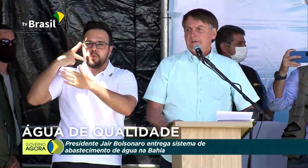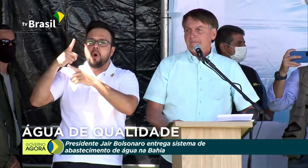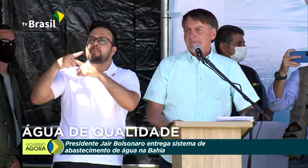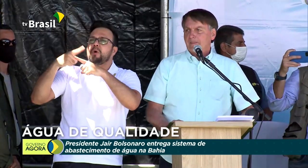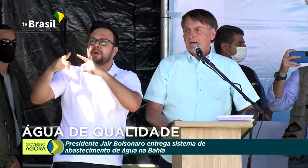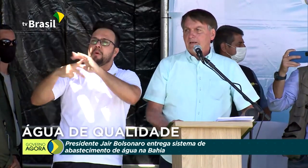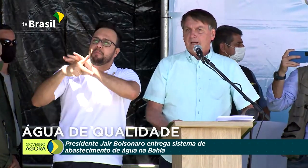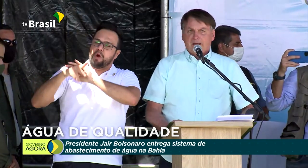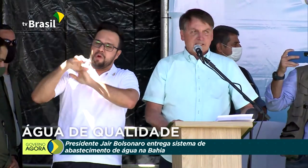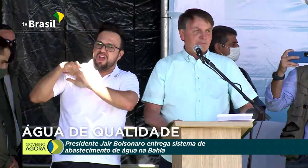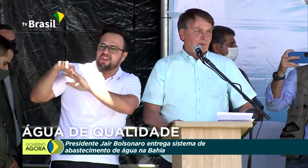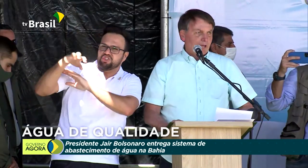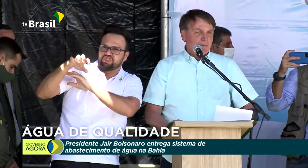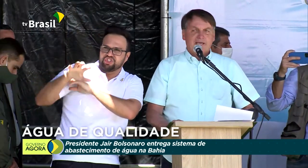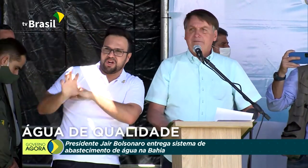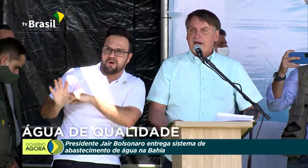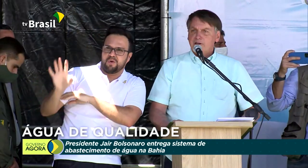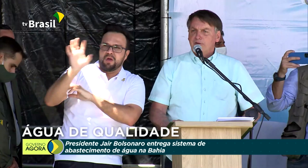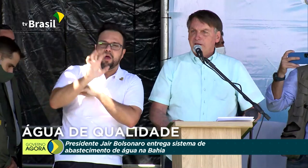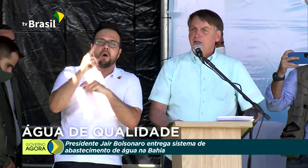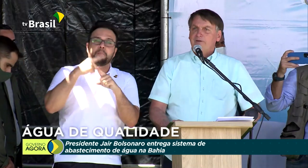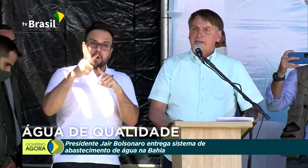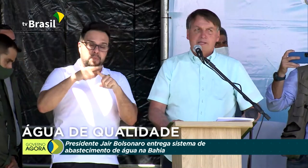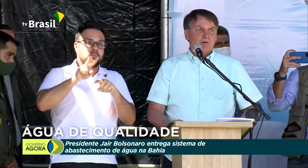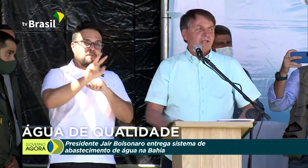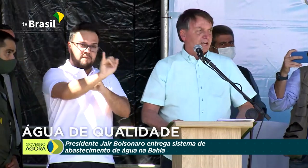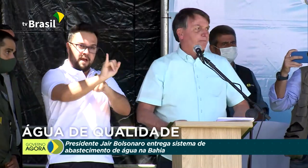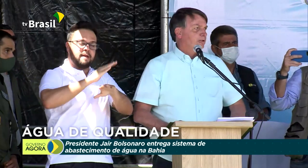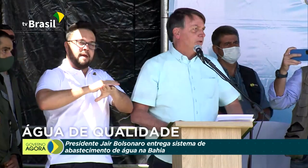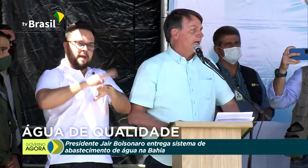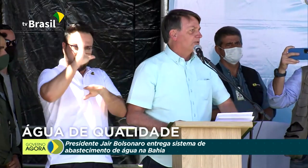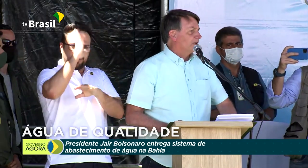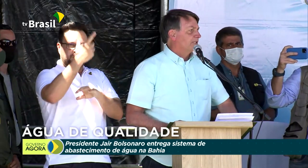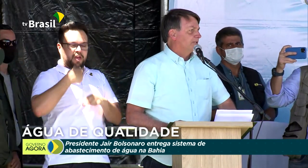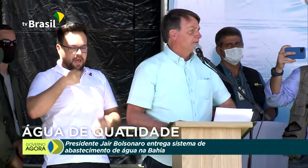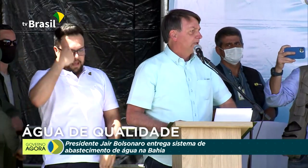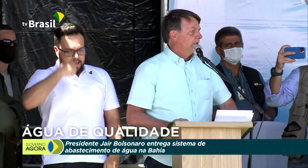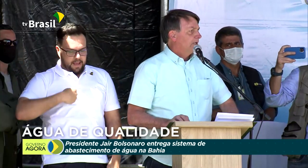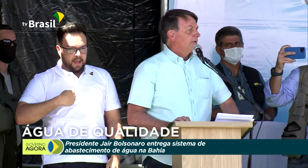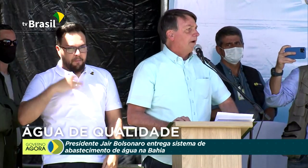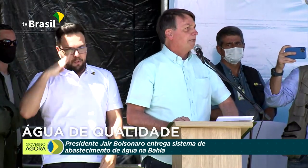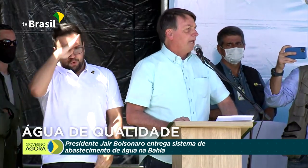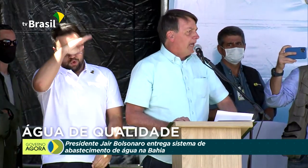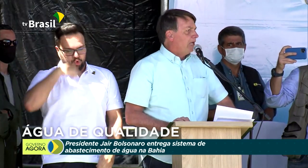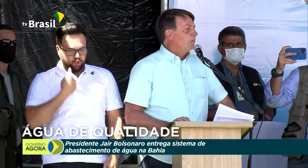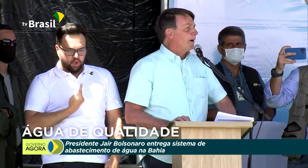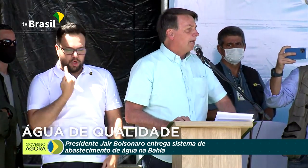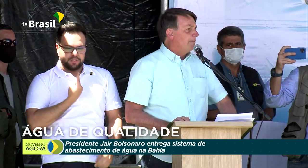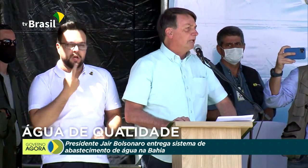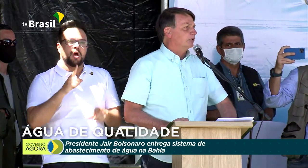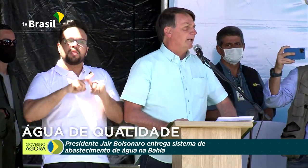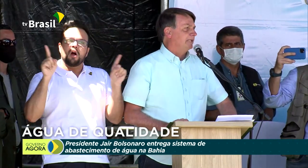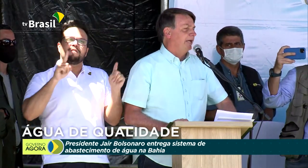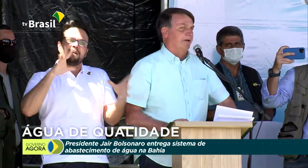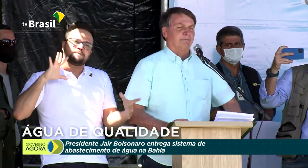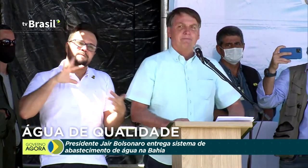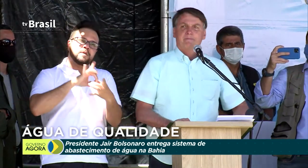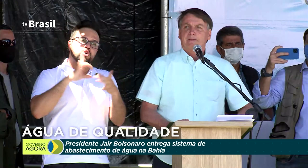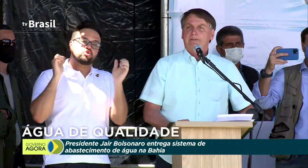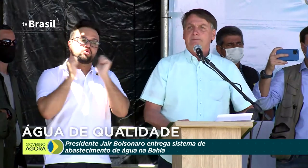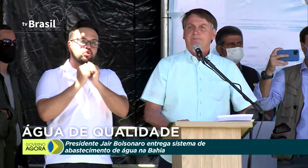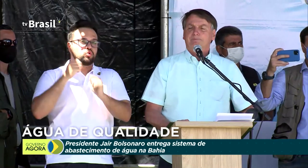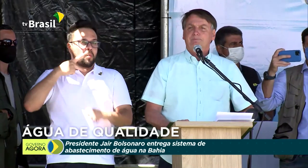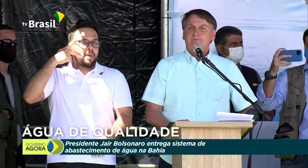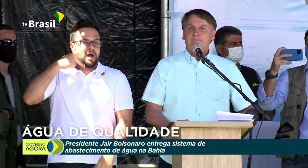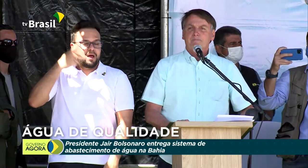da região. Esse problema que vai resolver não vai ser o Jair Bolsonaro sozinho. Vai ser ele e o parlamento brasileiro.